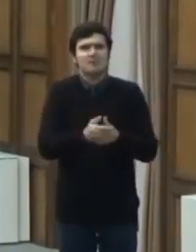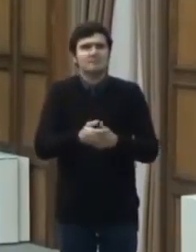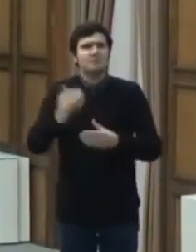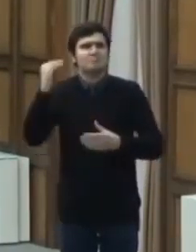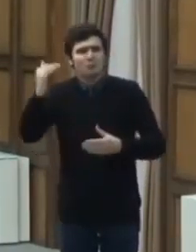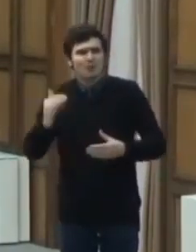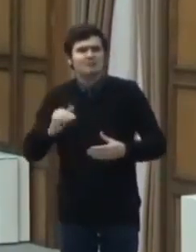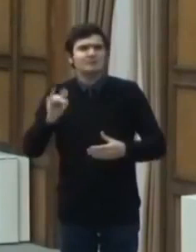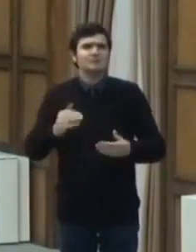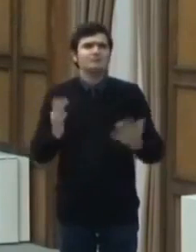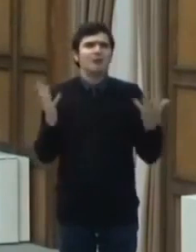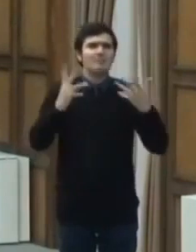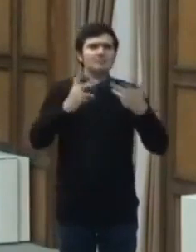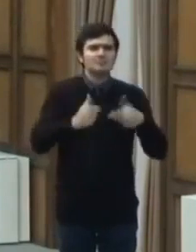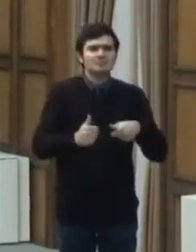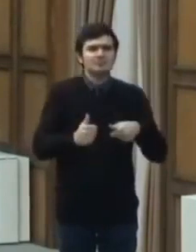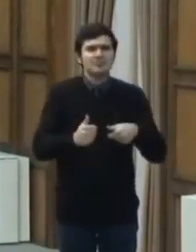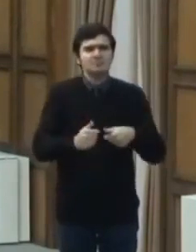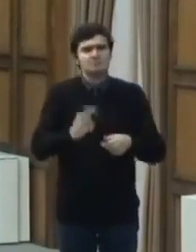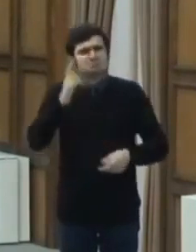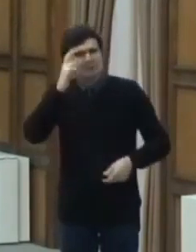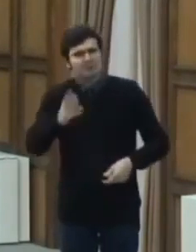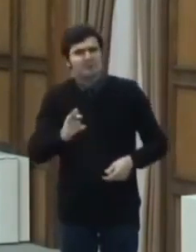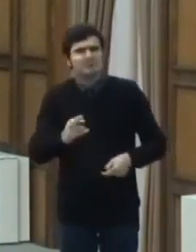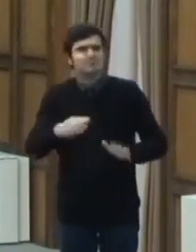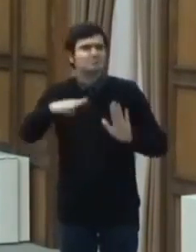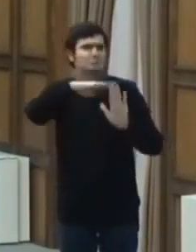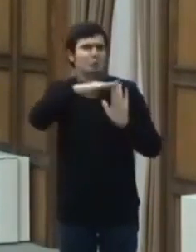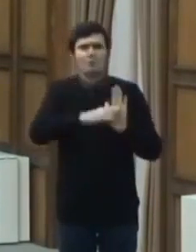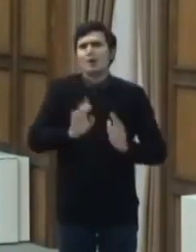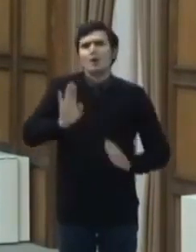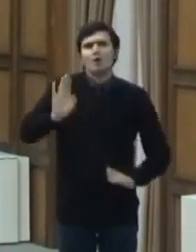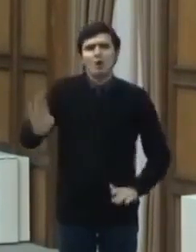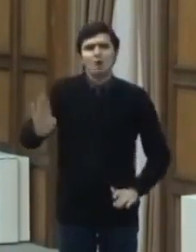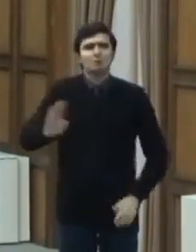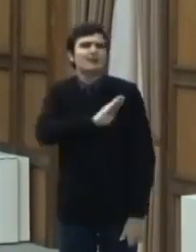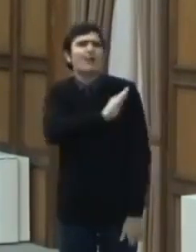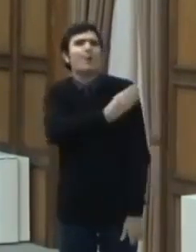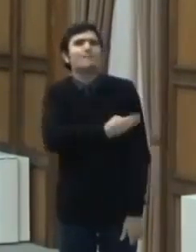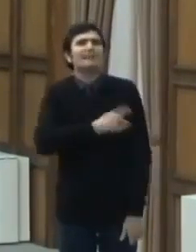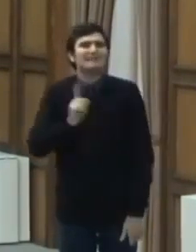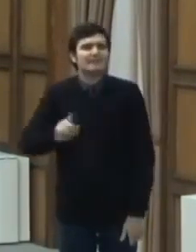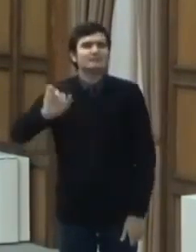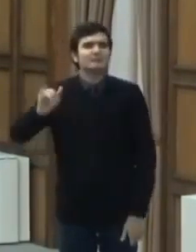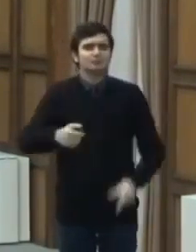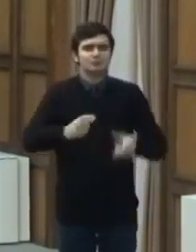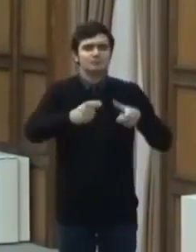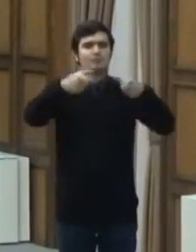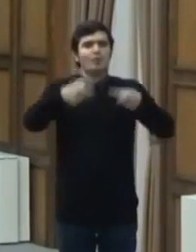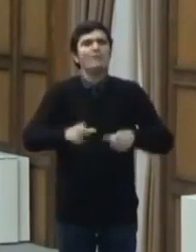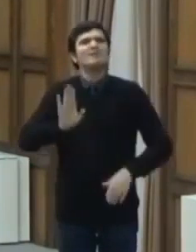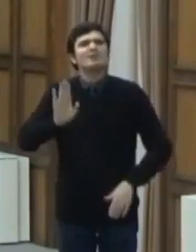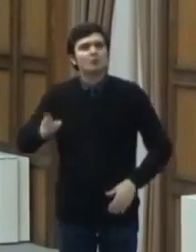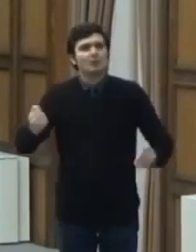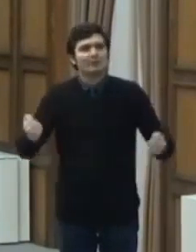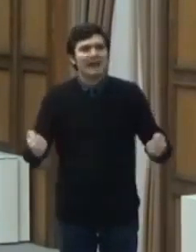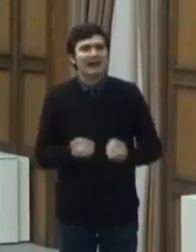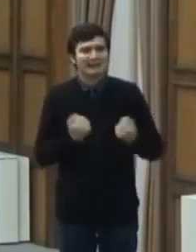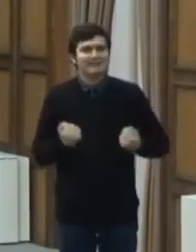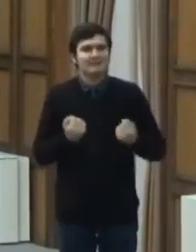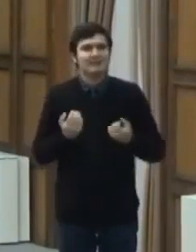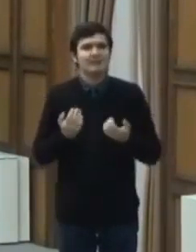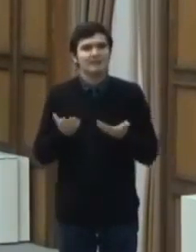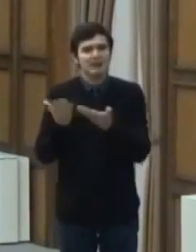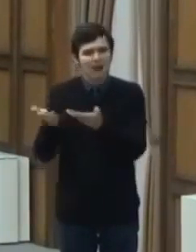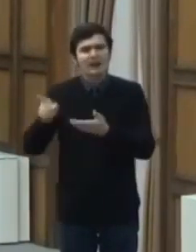potrivit normelor de competență și domenilor de activitate pe care le gestionează.